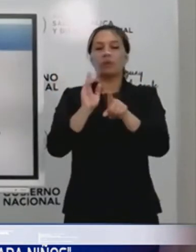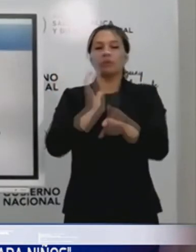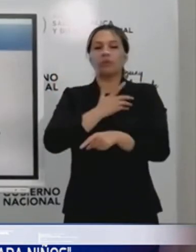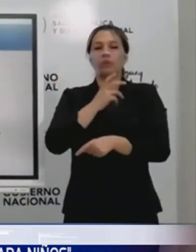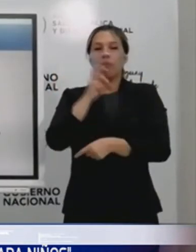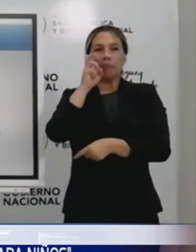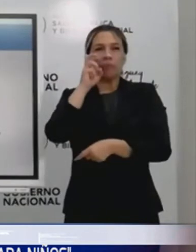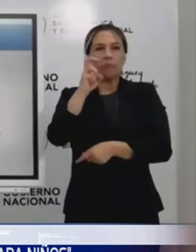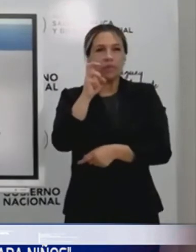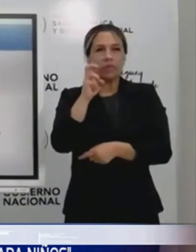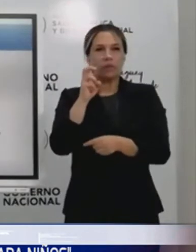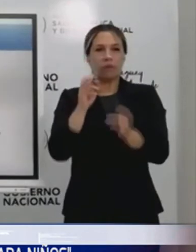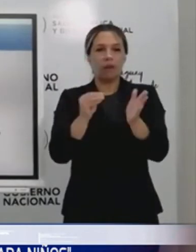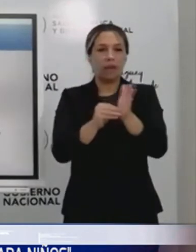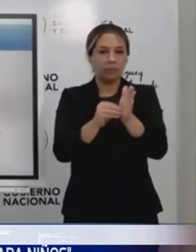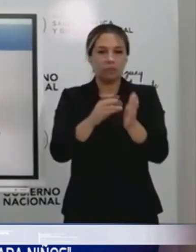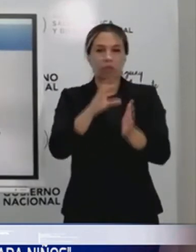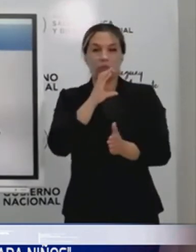riesgo, como solemos decir.